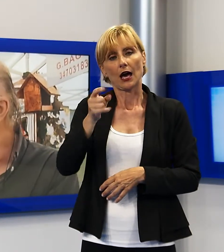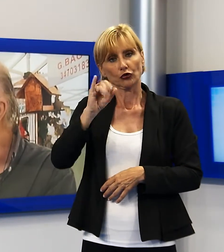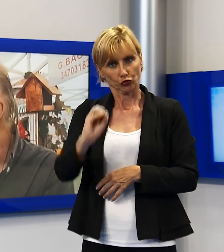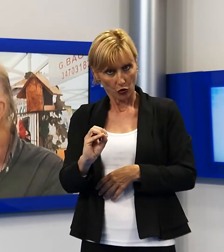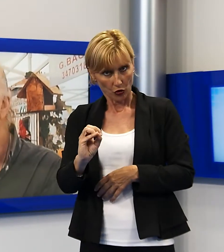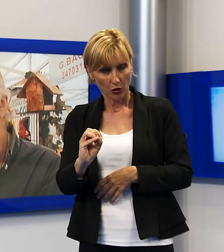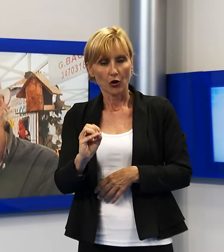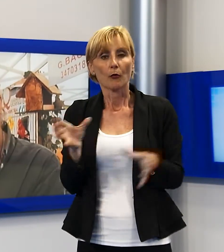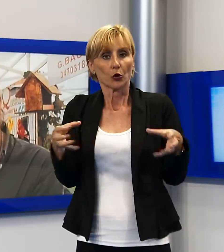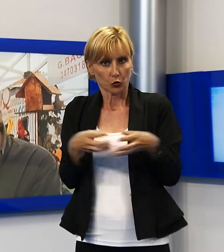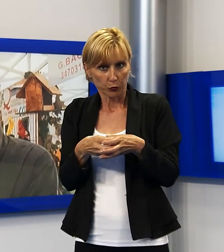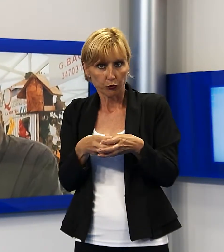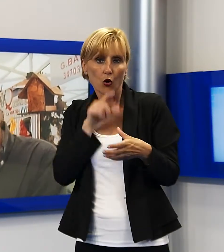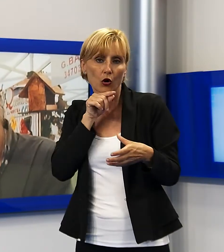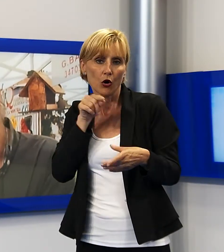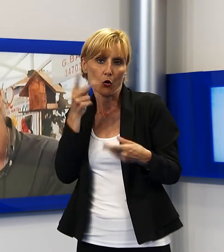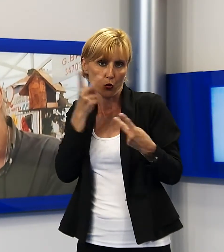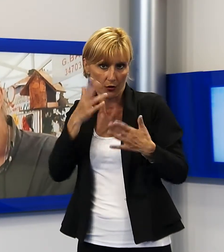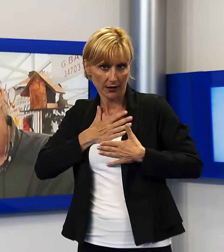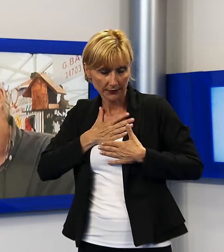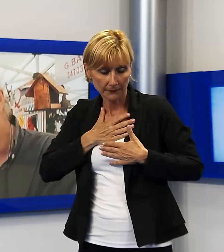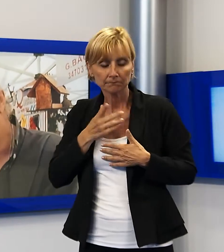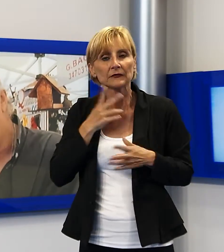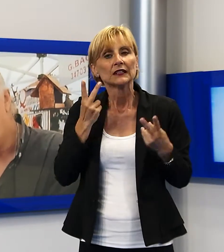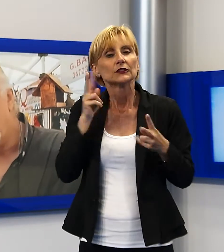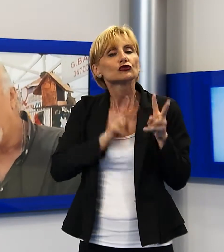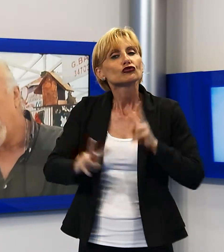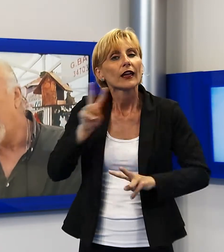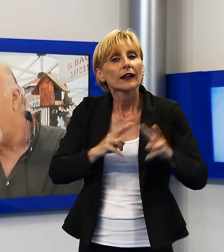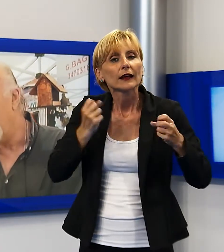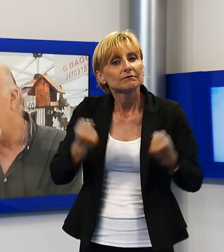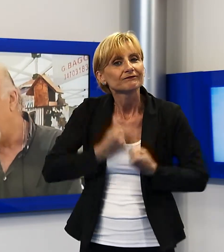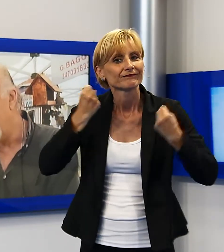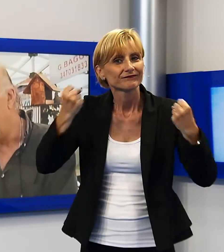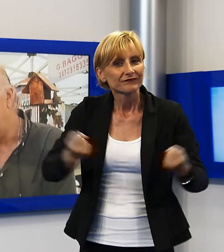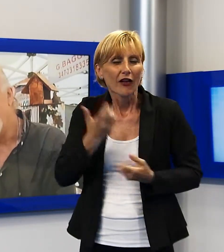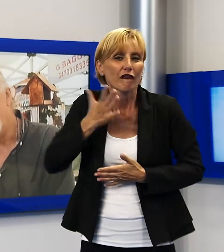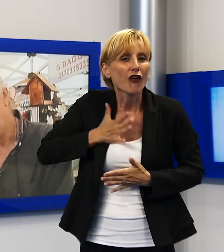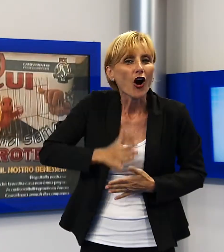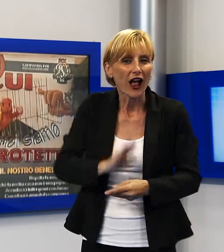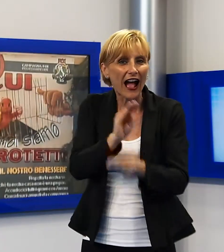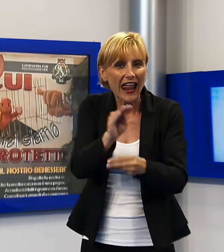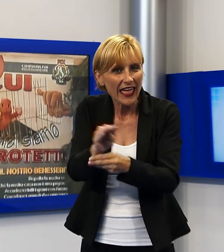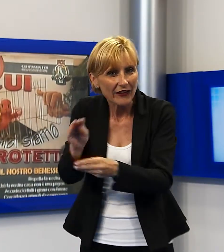cerchiamo di fare, cioè propagandare per i giovani soprattutto la voglia di allevare e di avere la vita in mano,